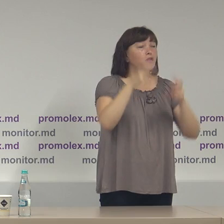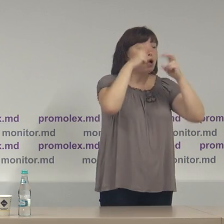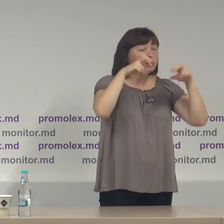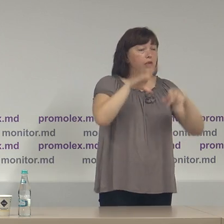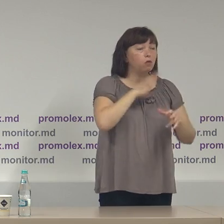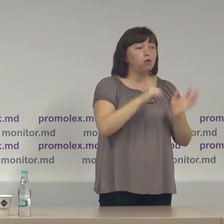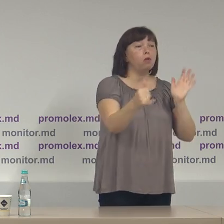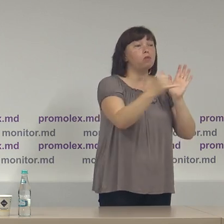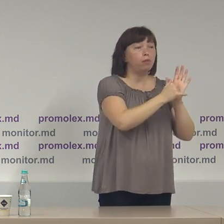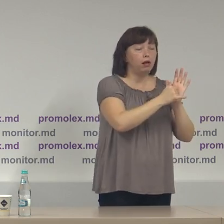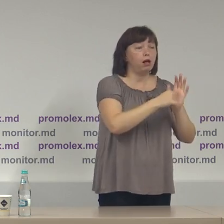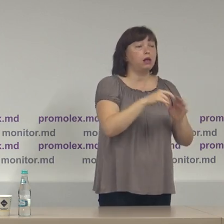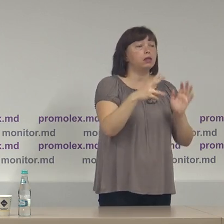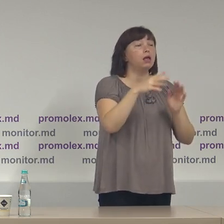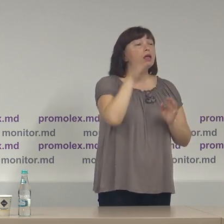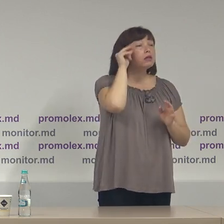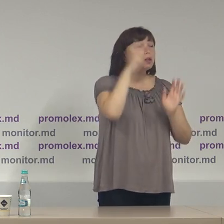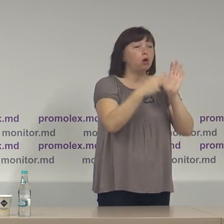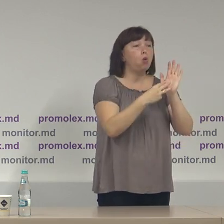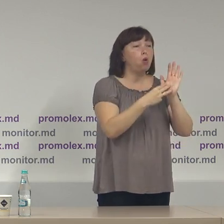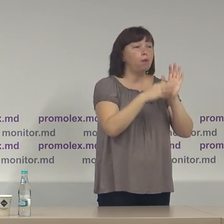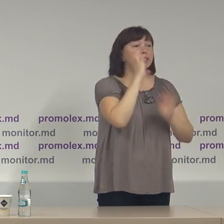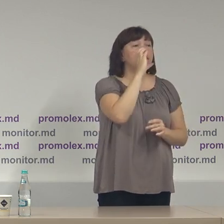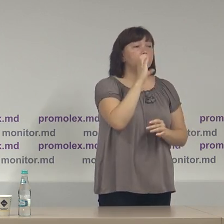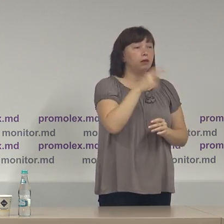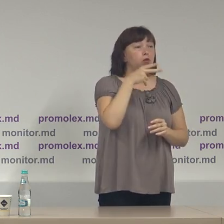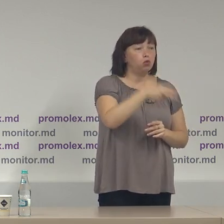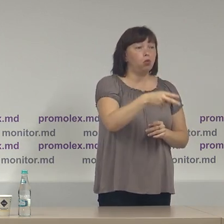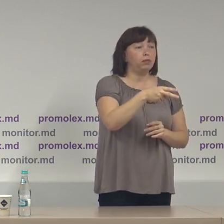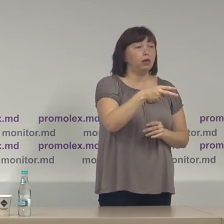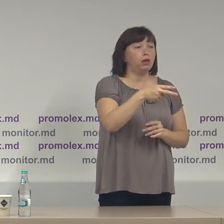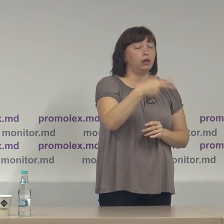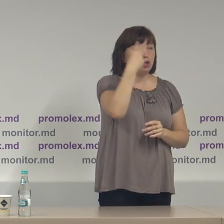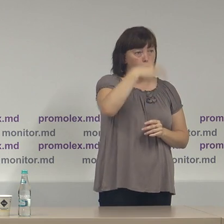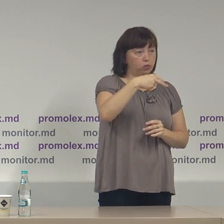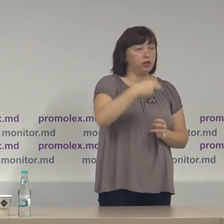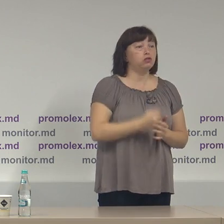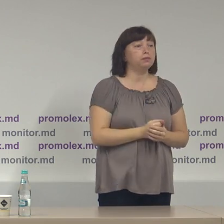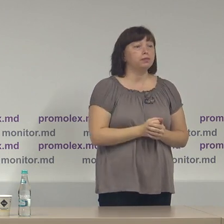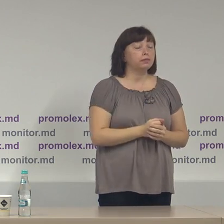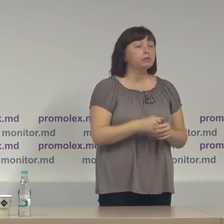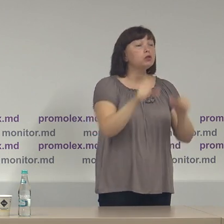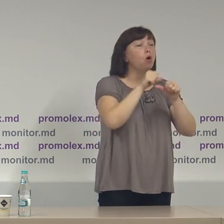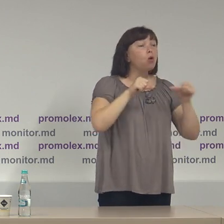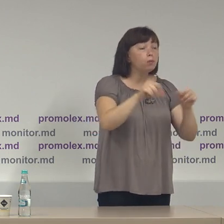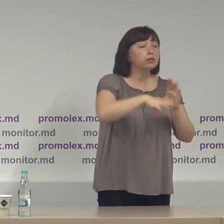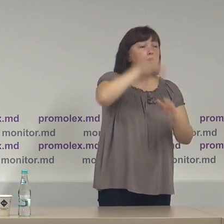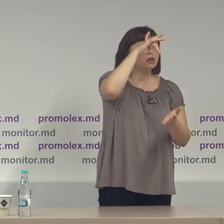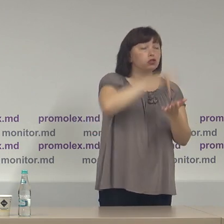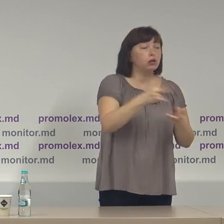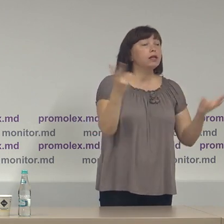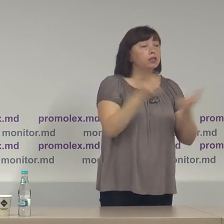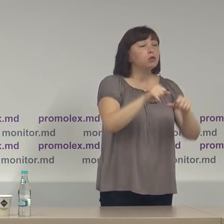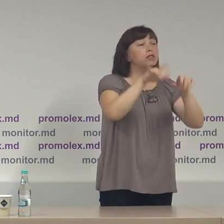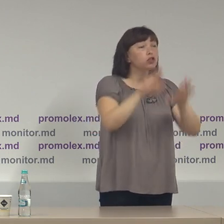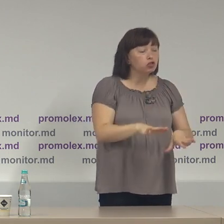publicată încă pe data de 8 septembrie 2020, Comisia Electorală Centrală trebuie